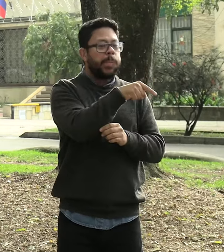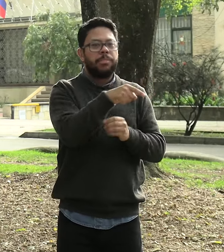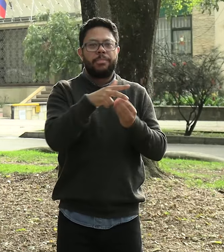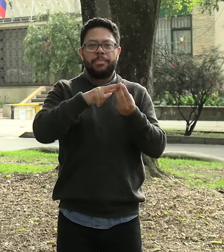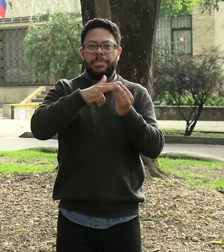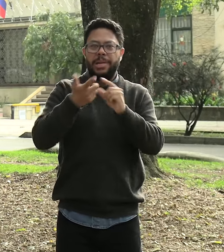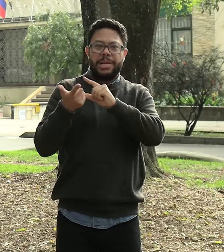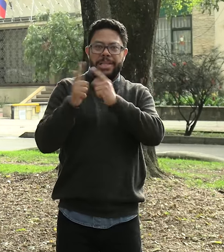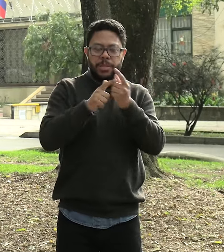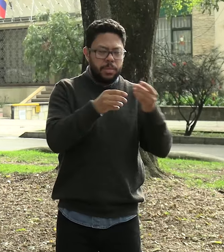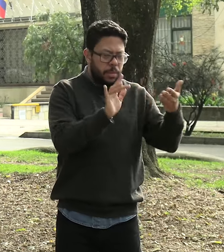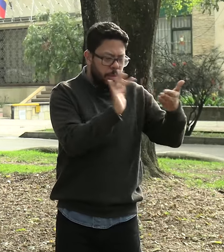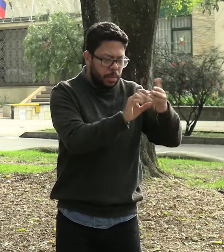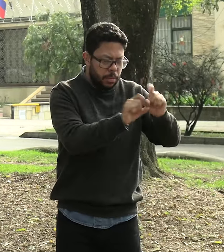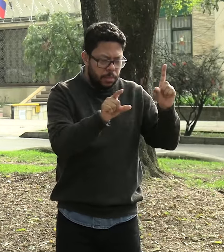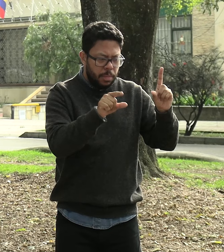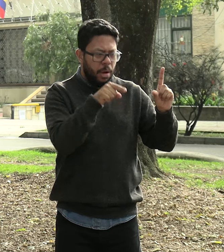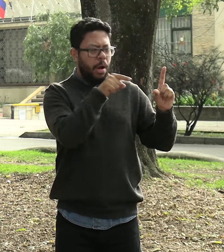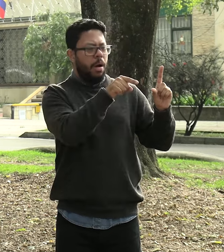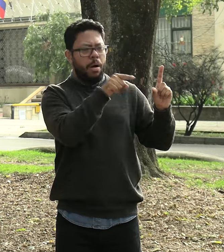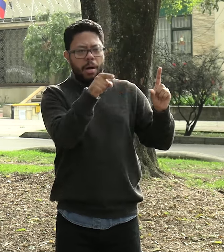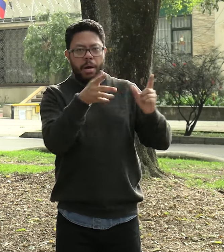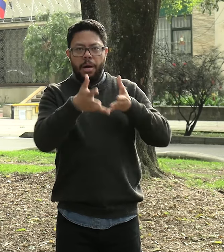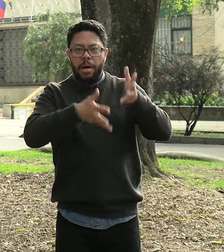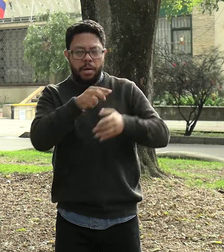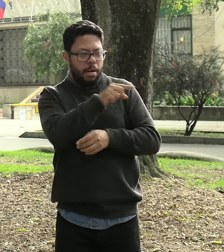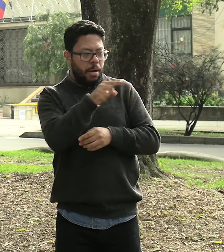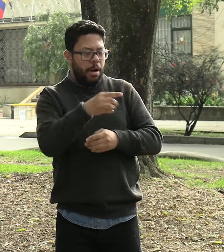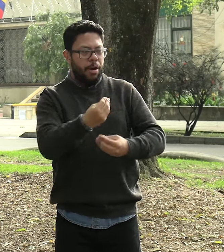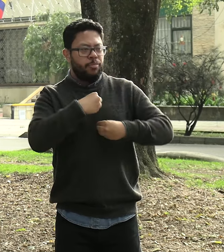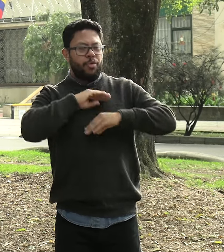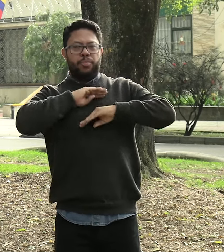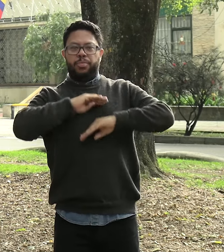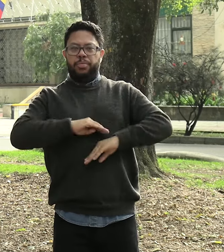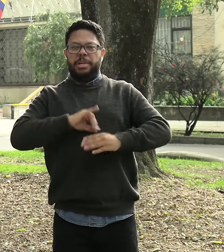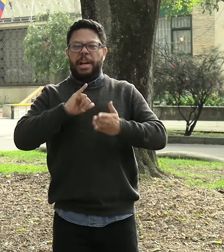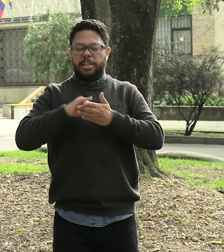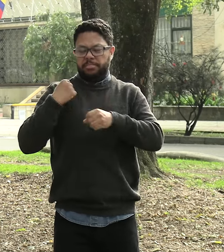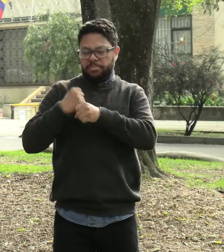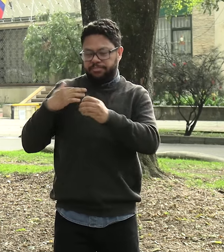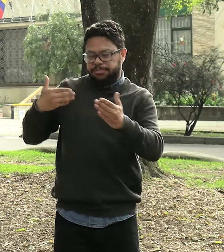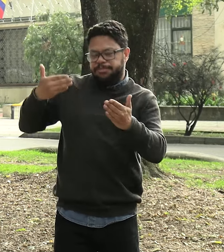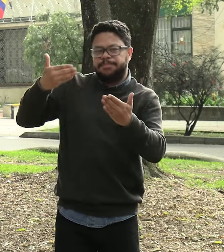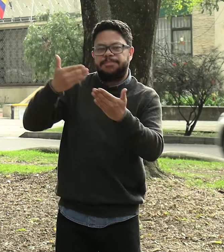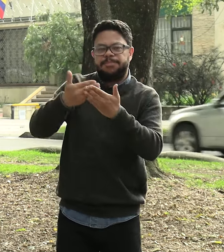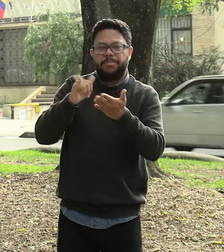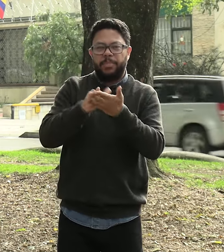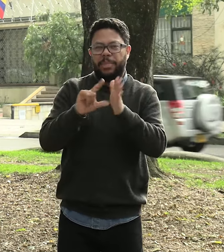que les permita entender de manera adecuada lo que se encuentra en la ley 2049.